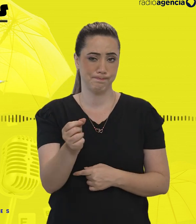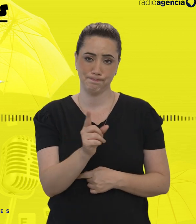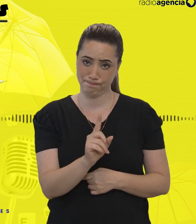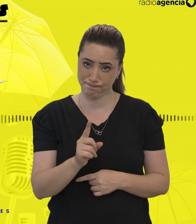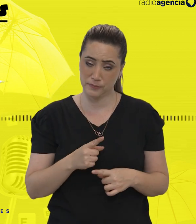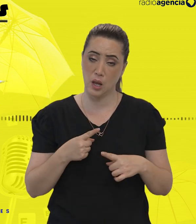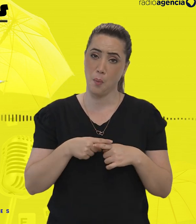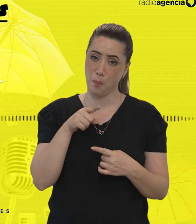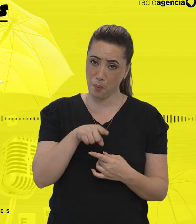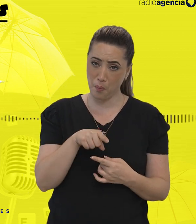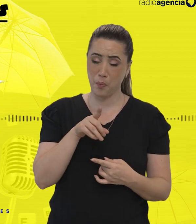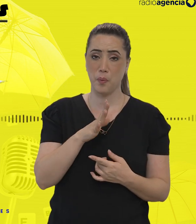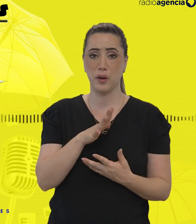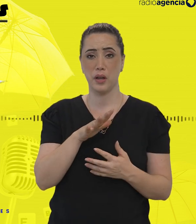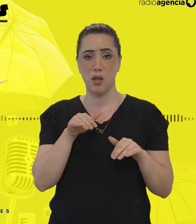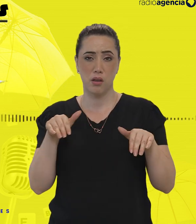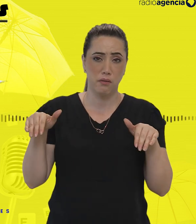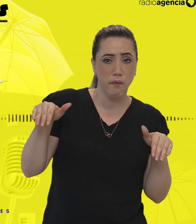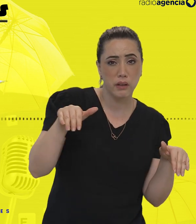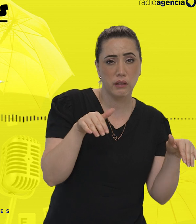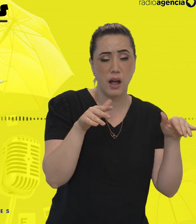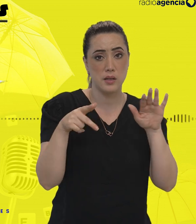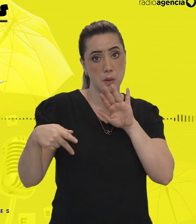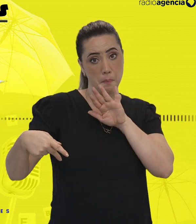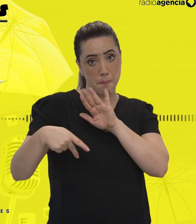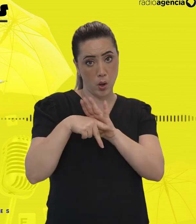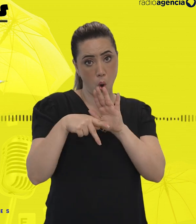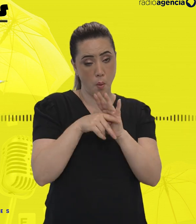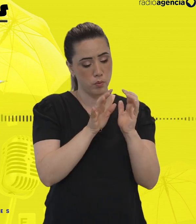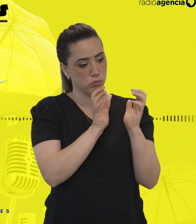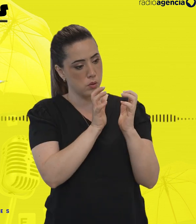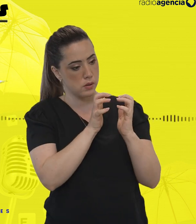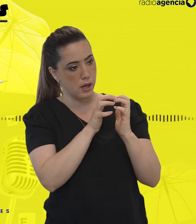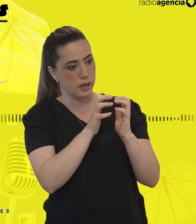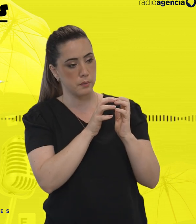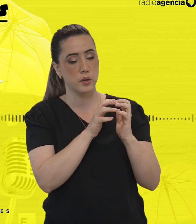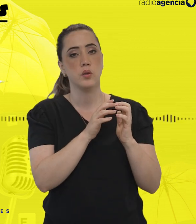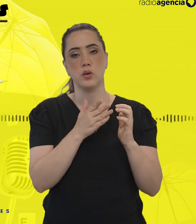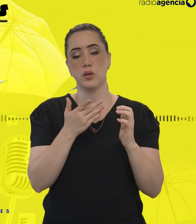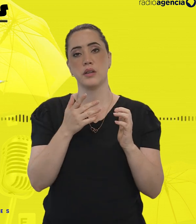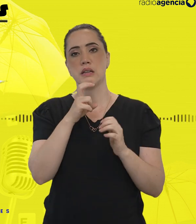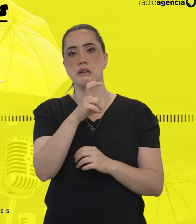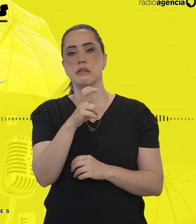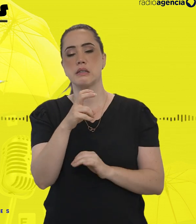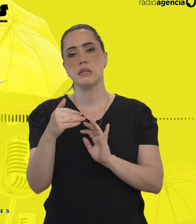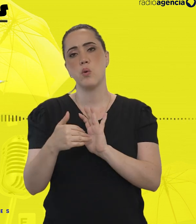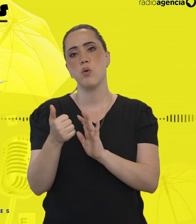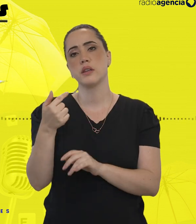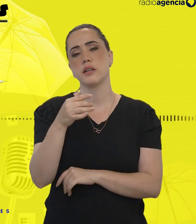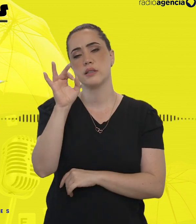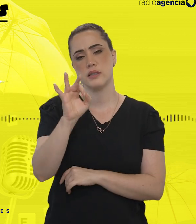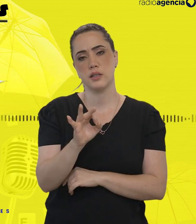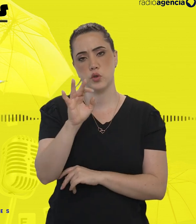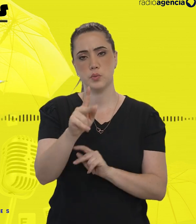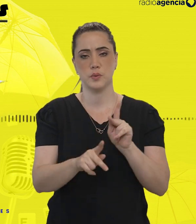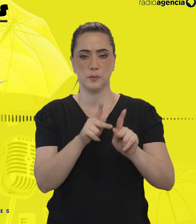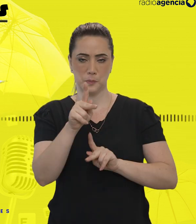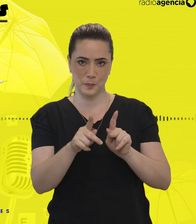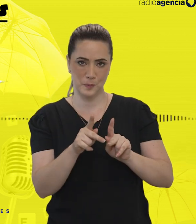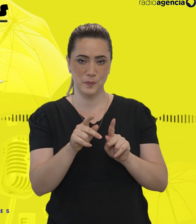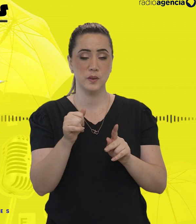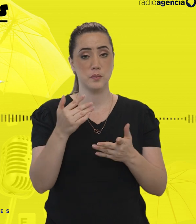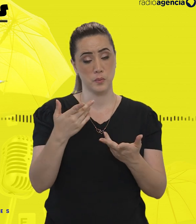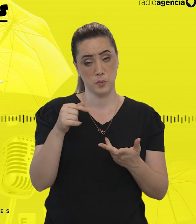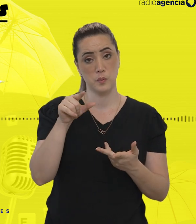Afinal, esse fantasma é uma condição neuronal que atinge entre 5% e 17% da população mundial, de acordo com dados da própria